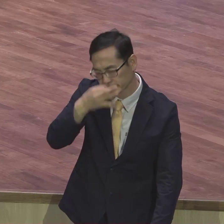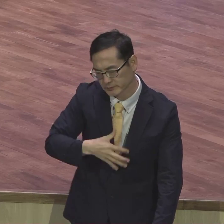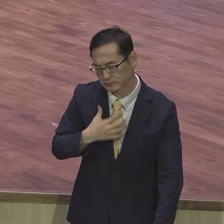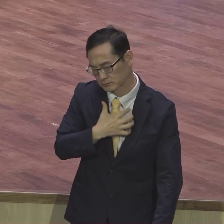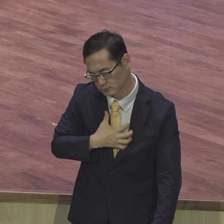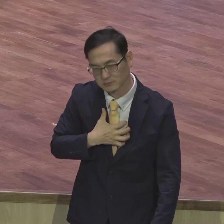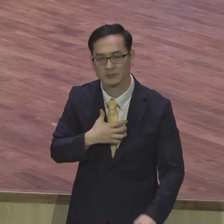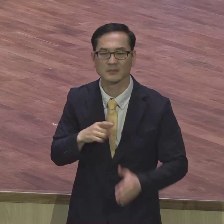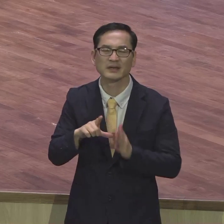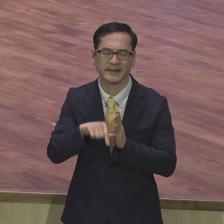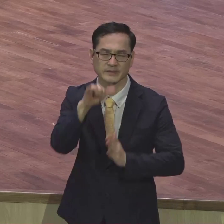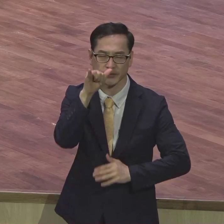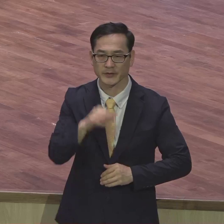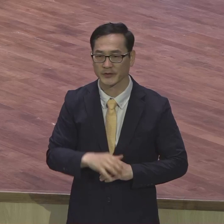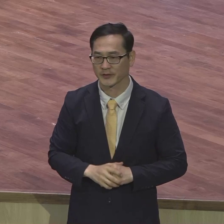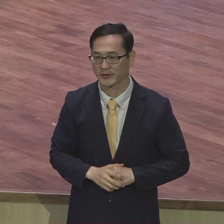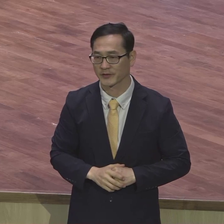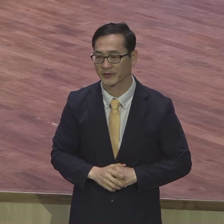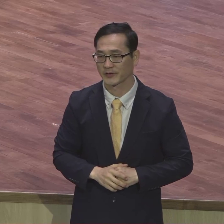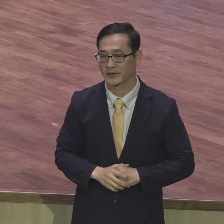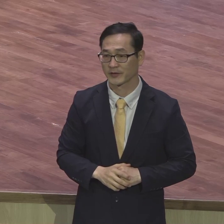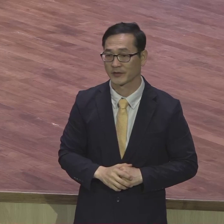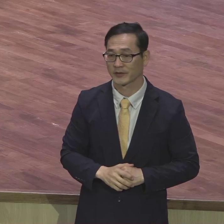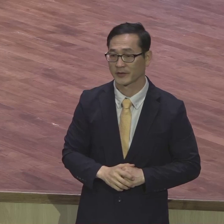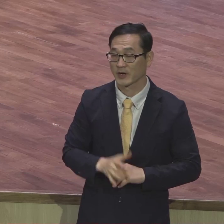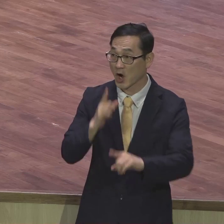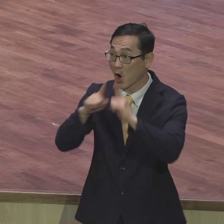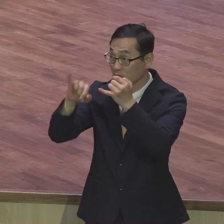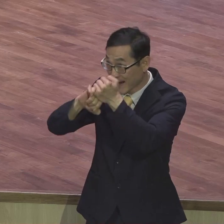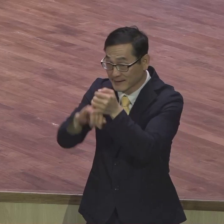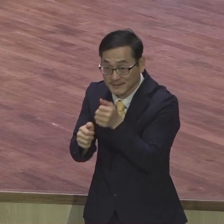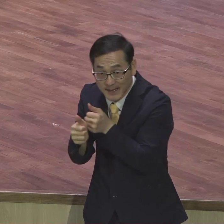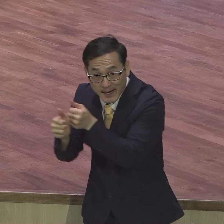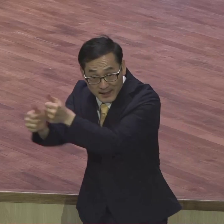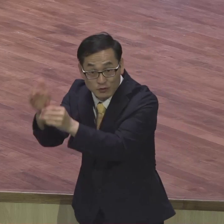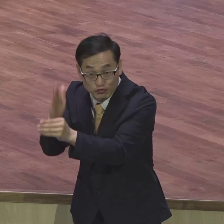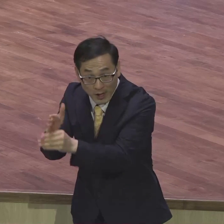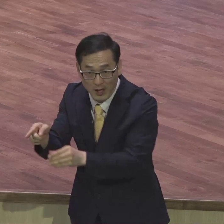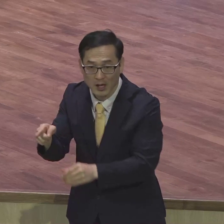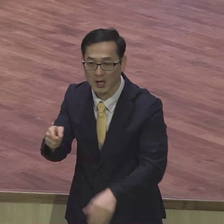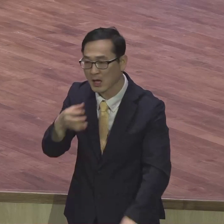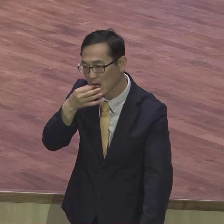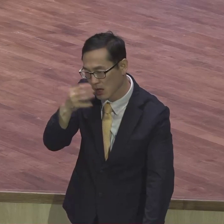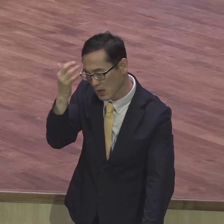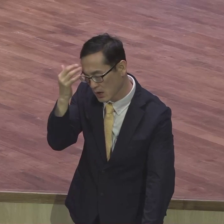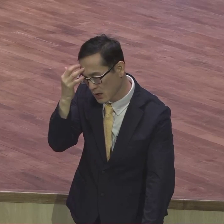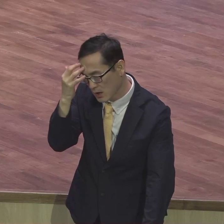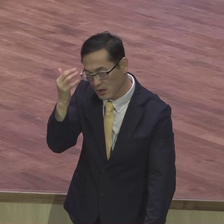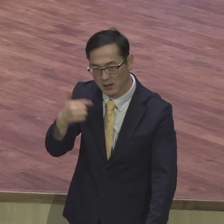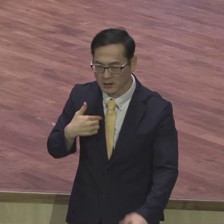언약의 여정 가는 가정 속에서 도대체 이성적으로는 이해할 수가 없는